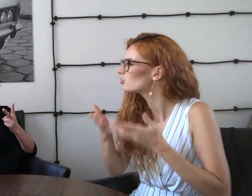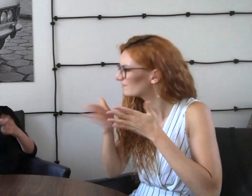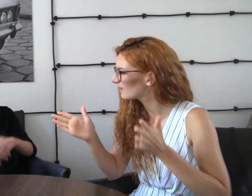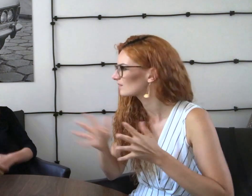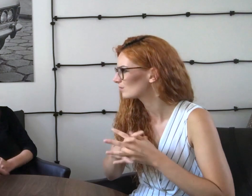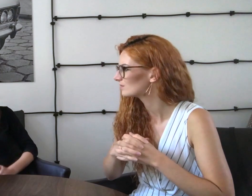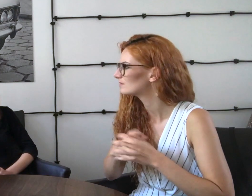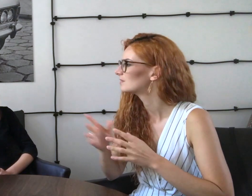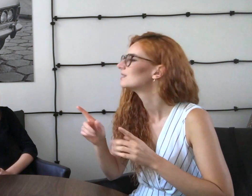Też otwartość.